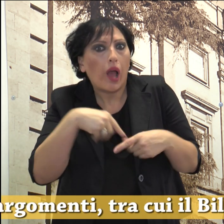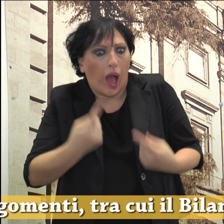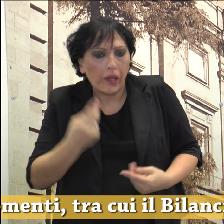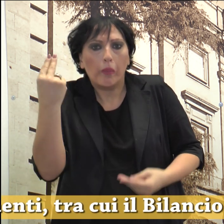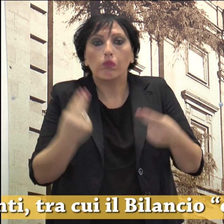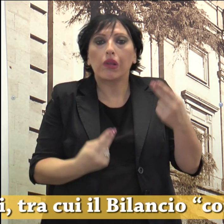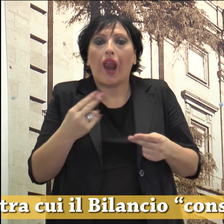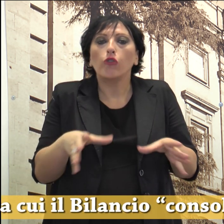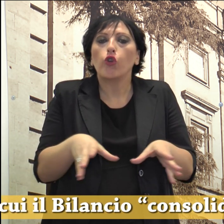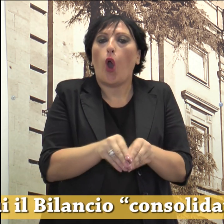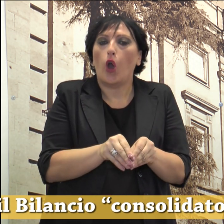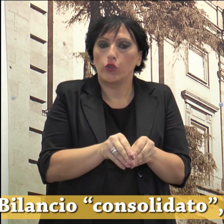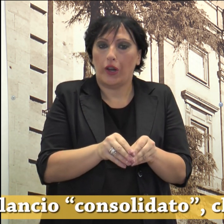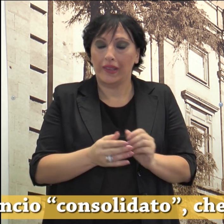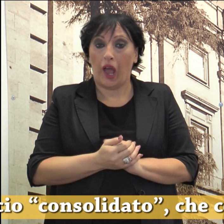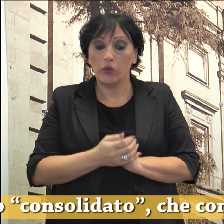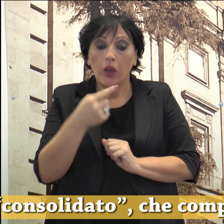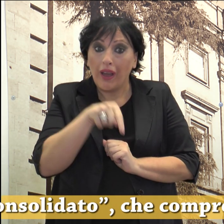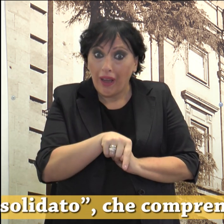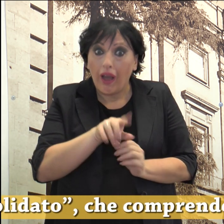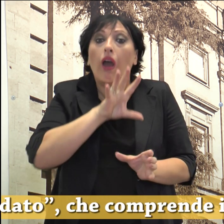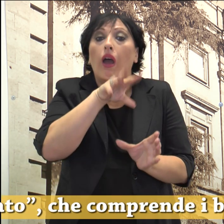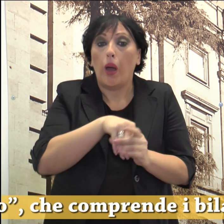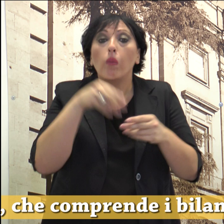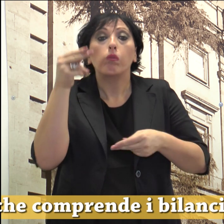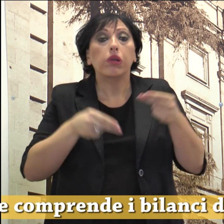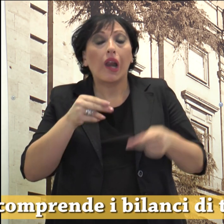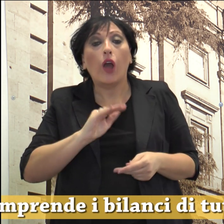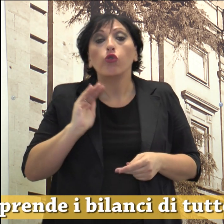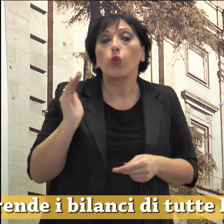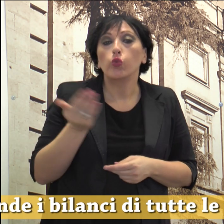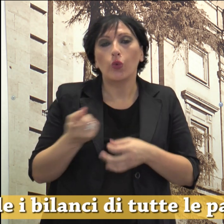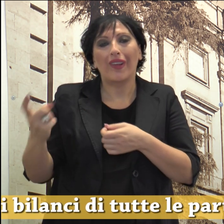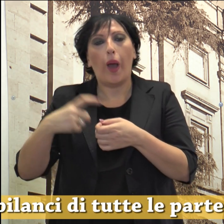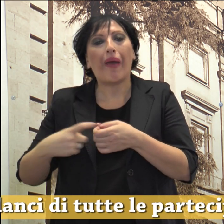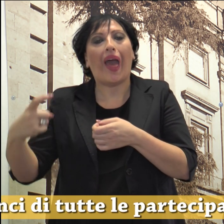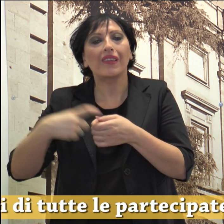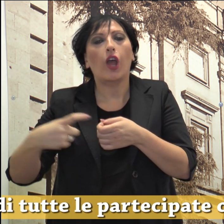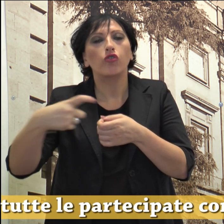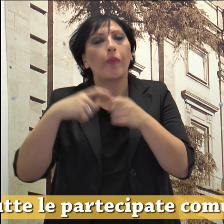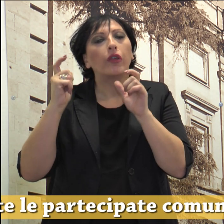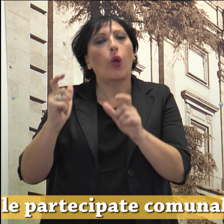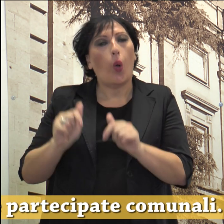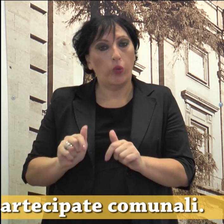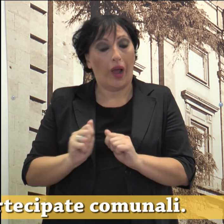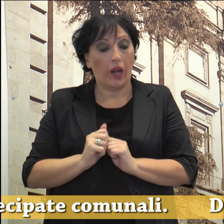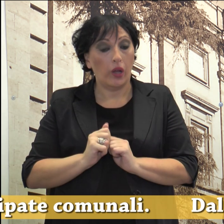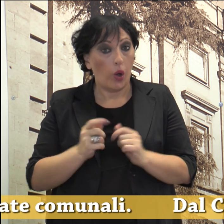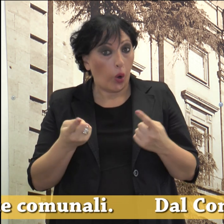consolidato che comprende i bilanci di tutte le partecipate comunali. Dal Consiglio Comunale è tutto.